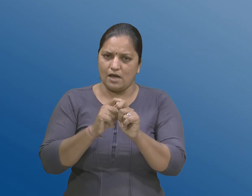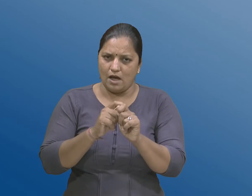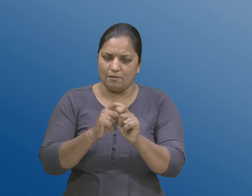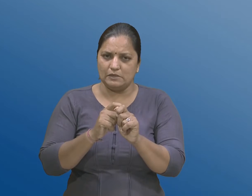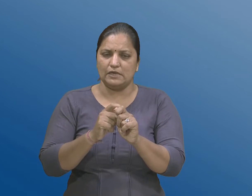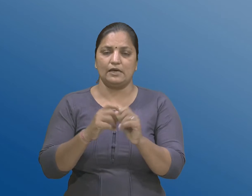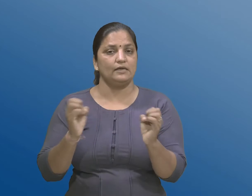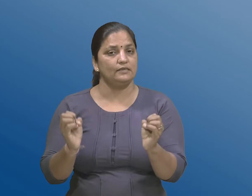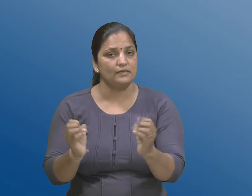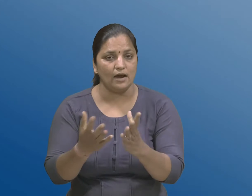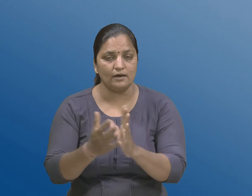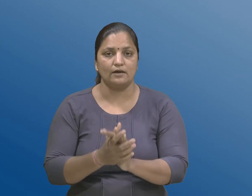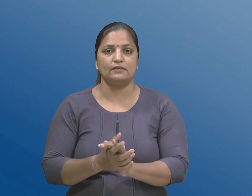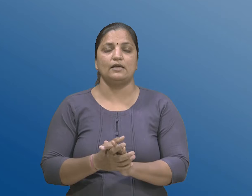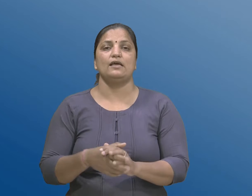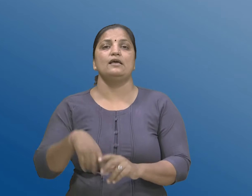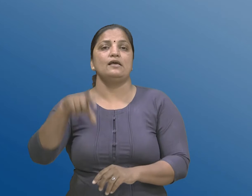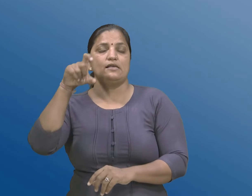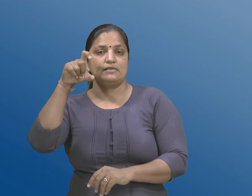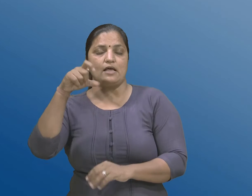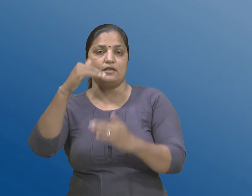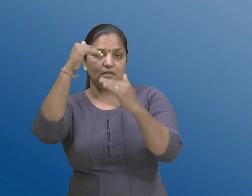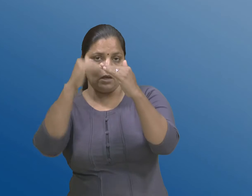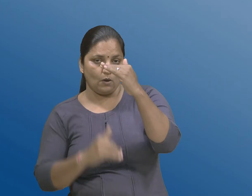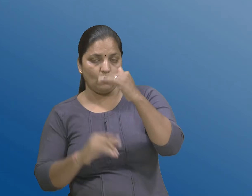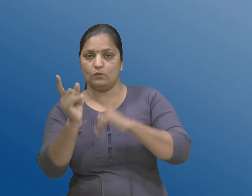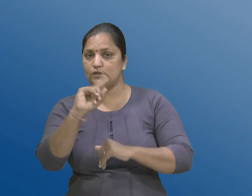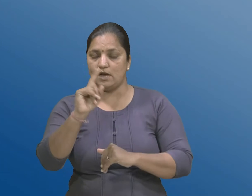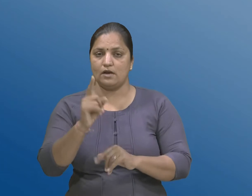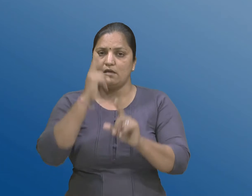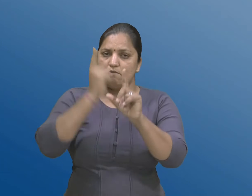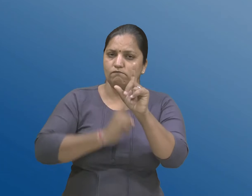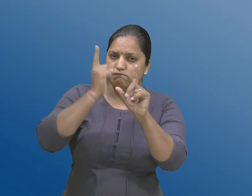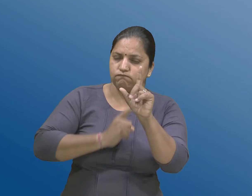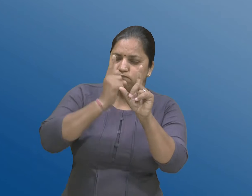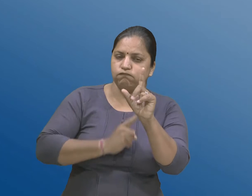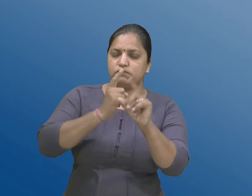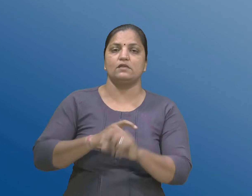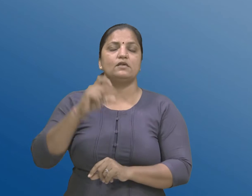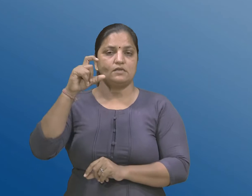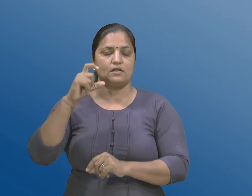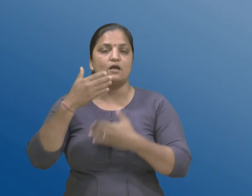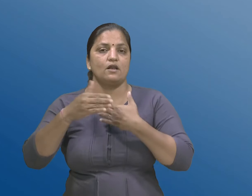सात करता ओचा नहीं इटला वर्ष्थी वकील तरीके ना व्यवसाय मां होई